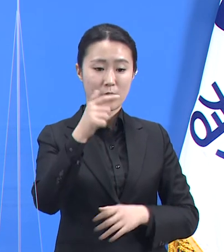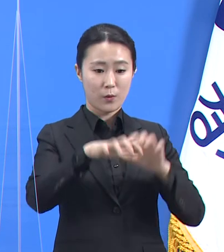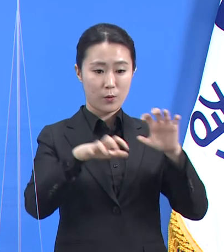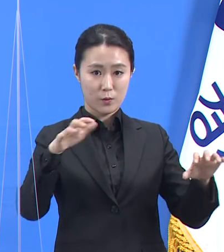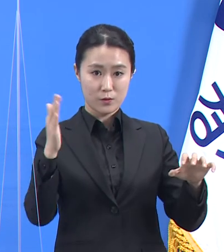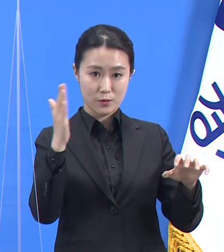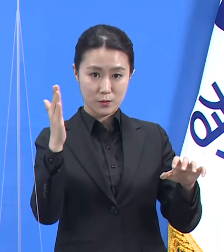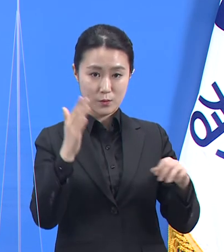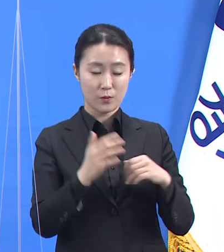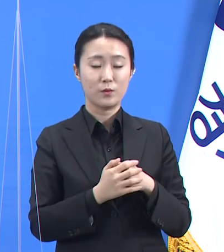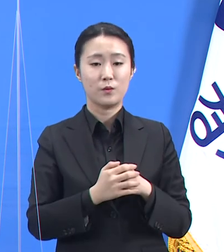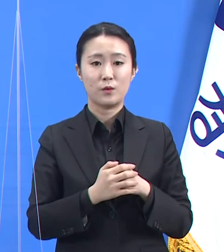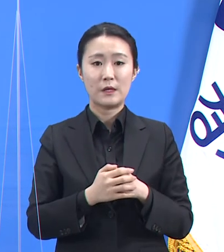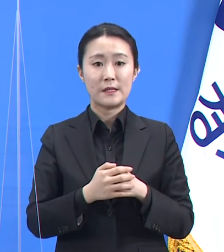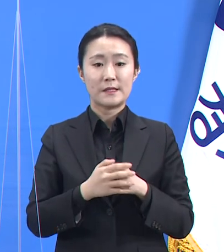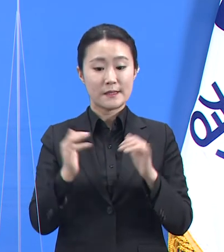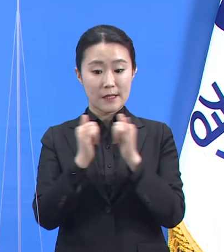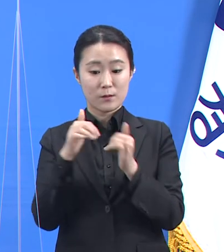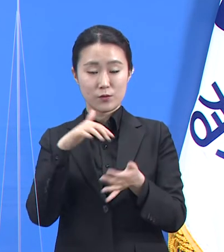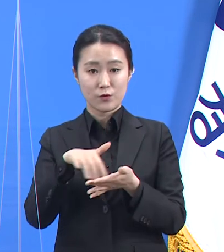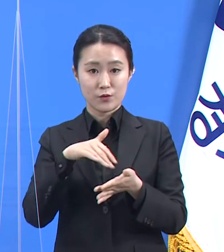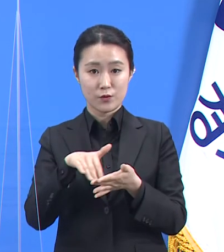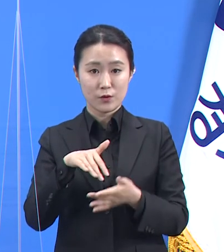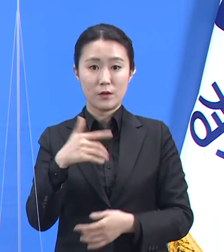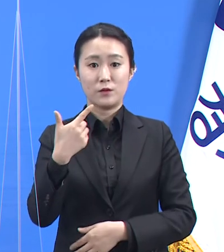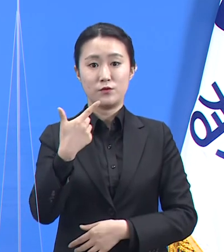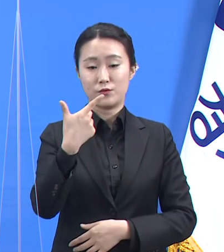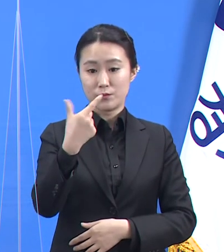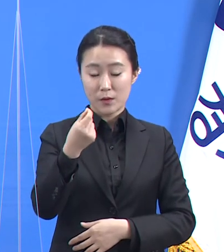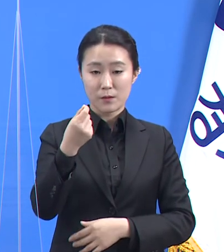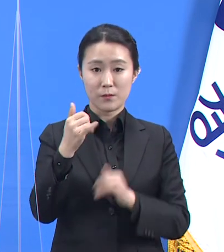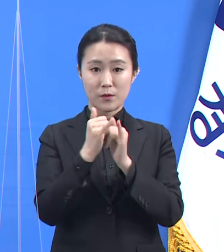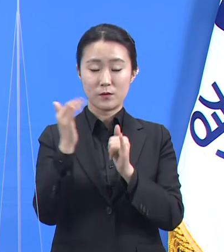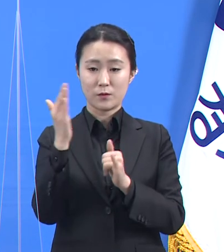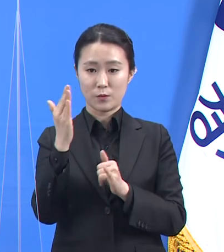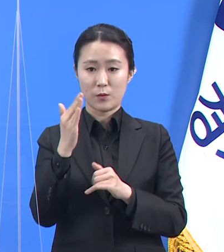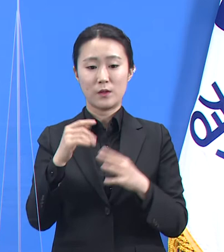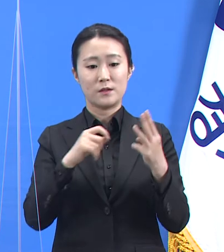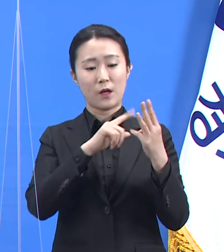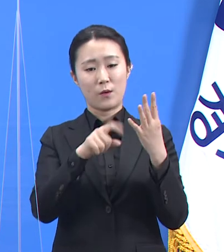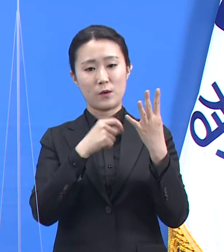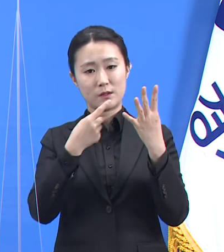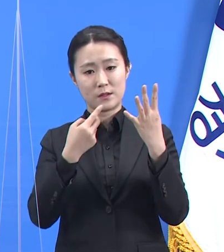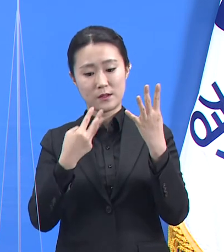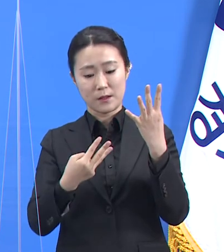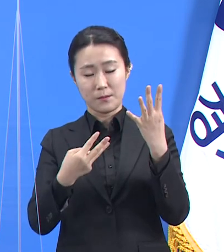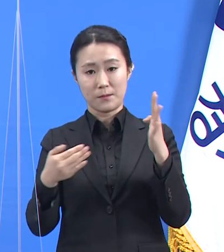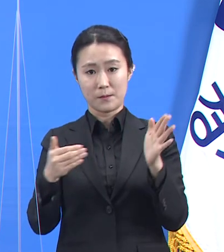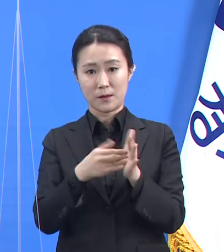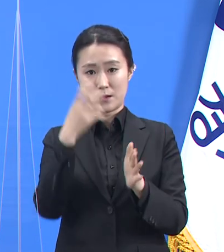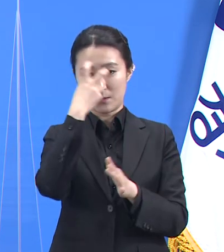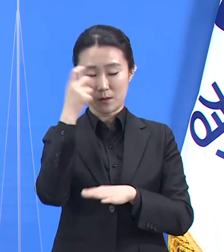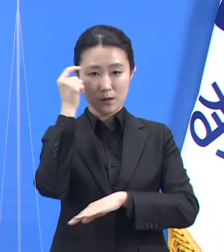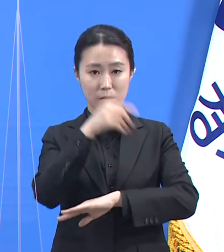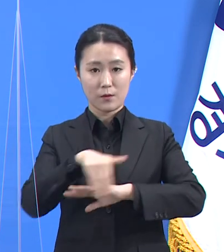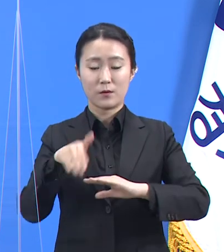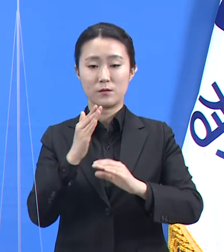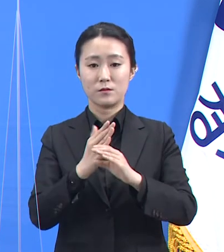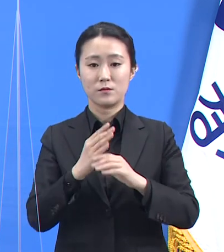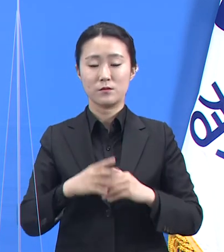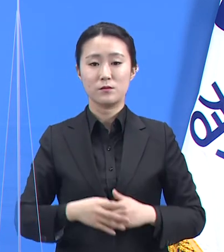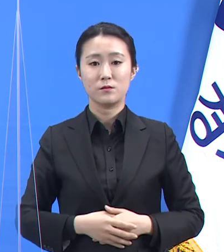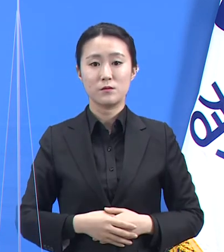,602명이라고 하며 4월 4일까지 진행됩니다. 4월 1일부터는 보건복지부에서